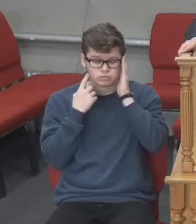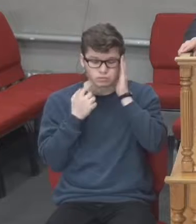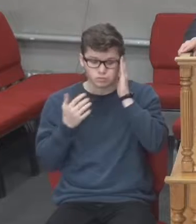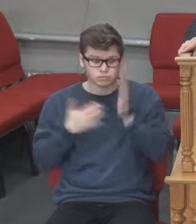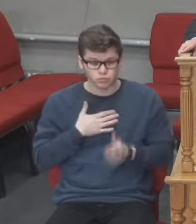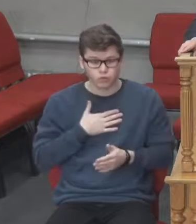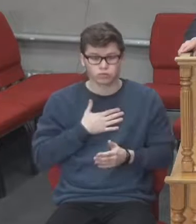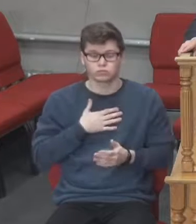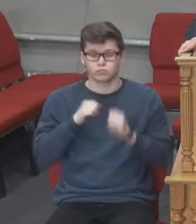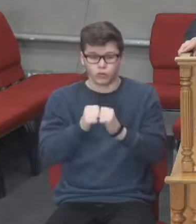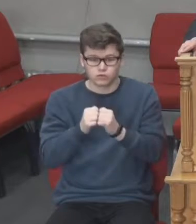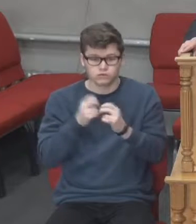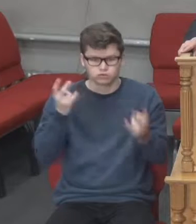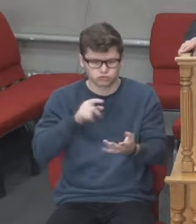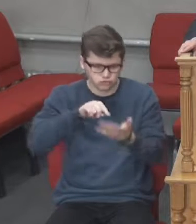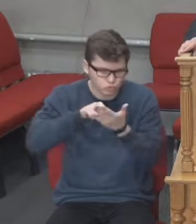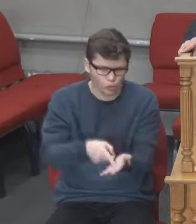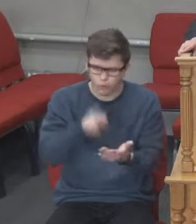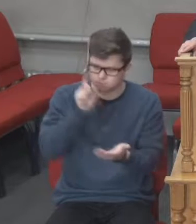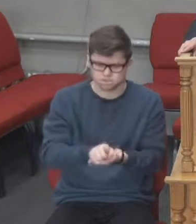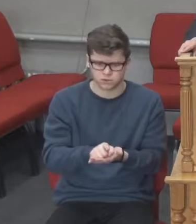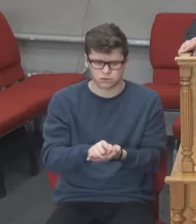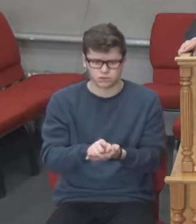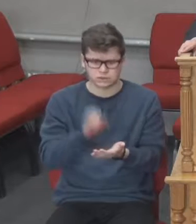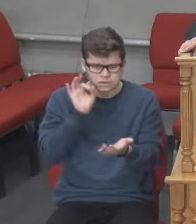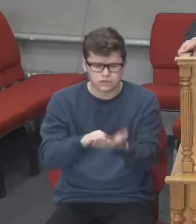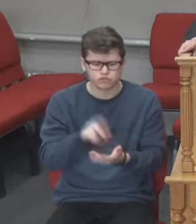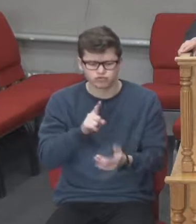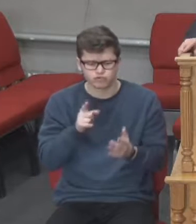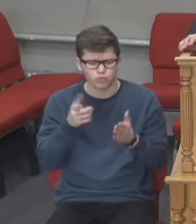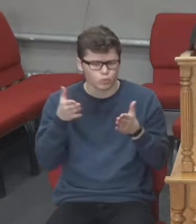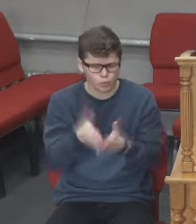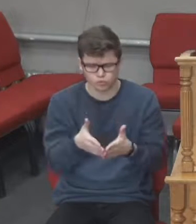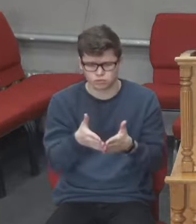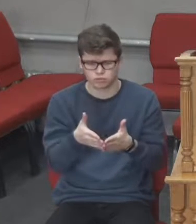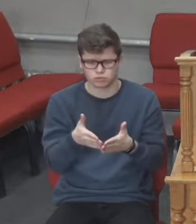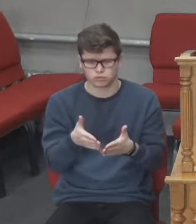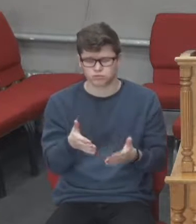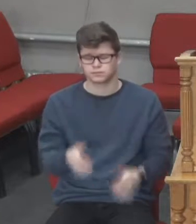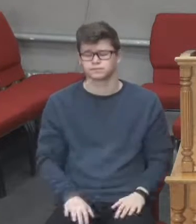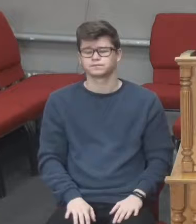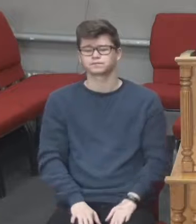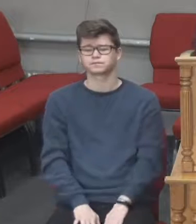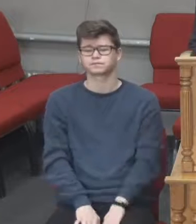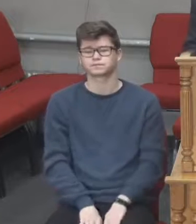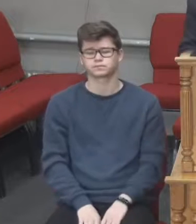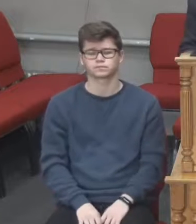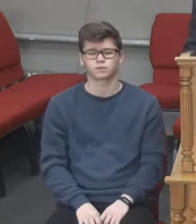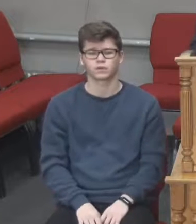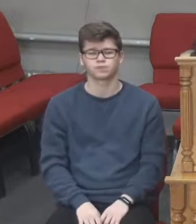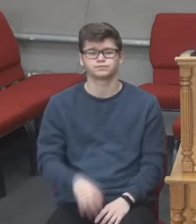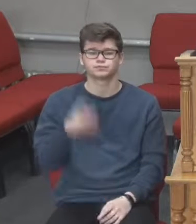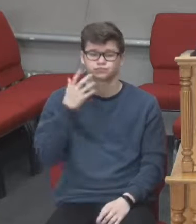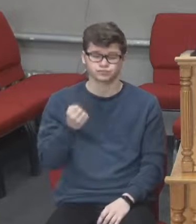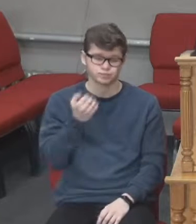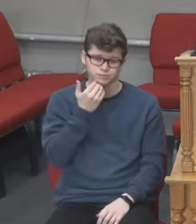ані в суботу. Моліться, брати і сестри, за ситуацію в Україні. І наступне. Це вже буде